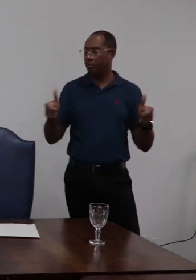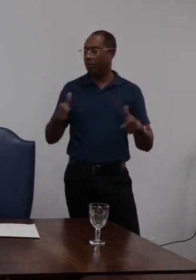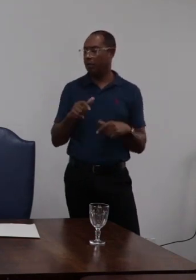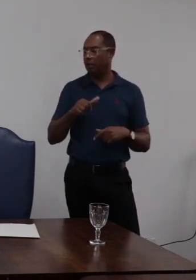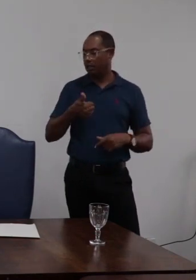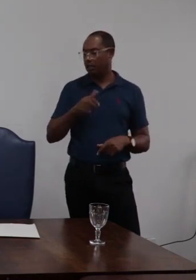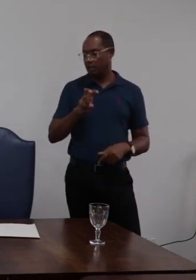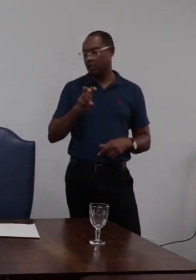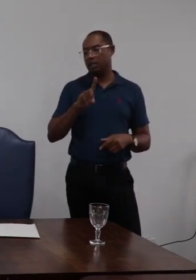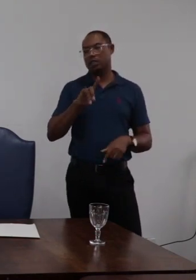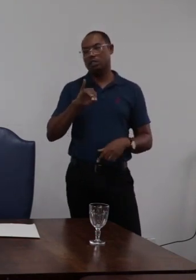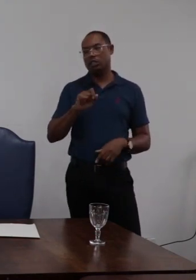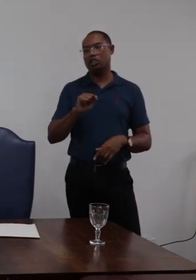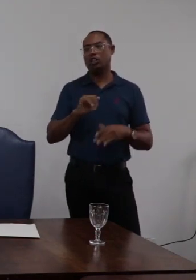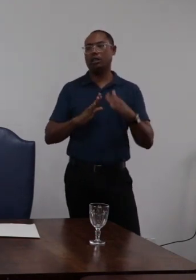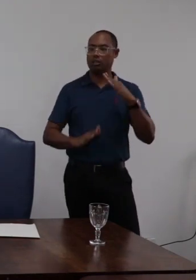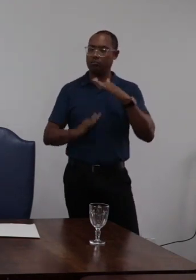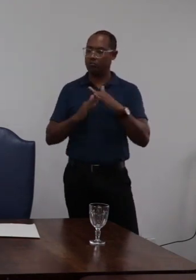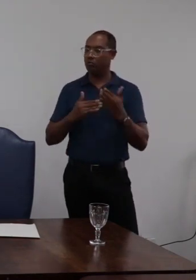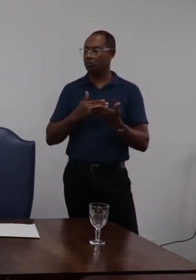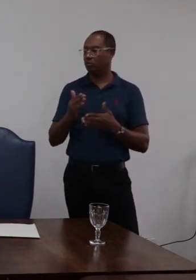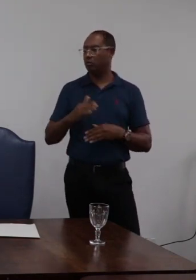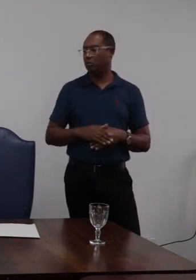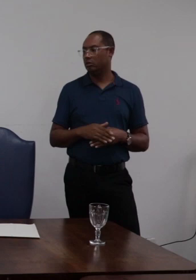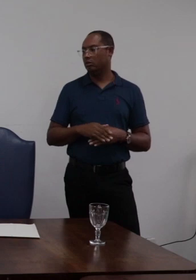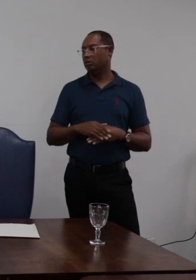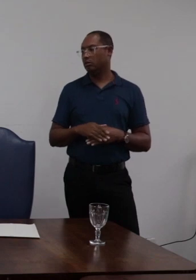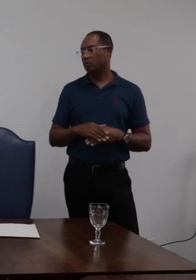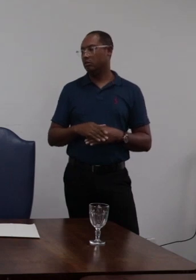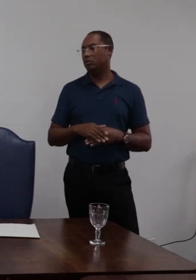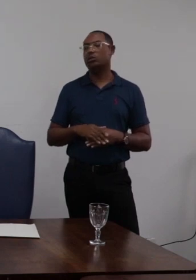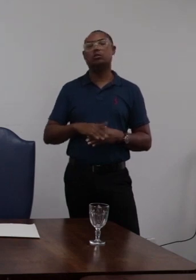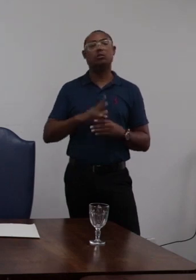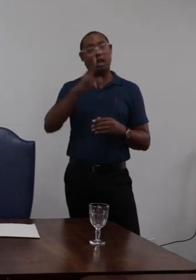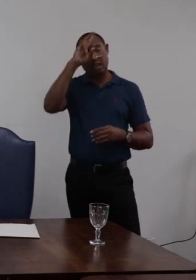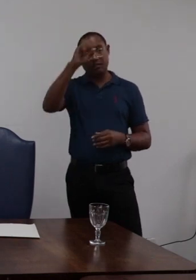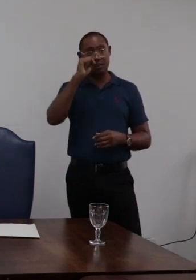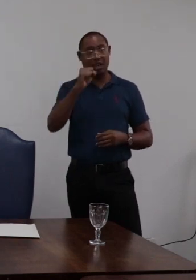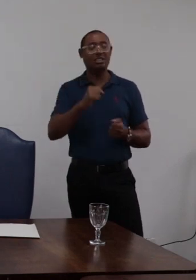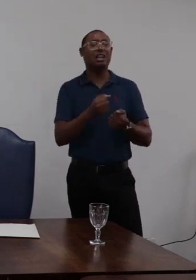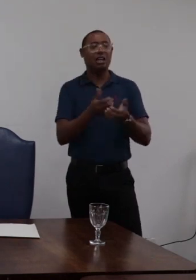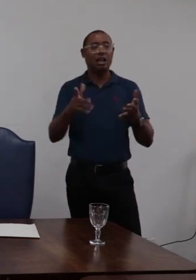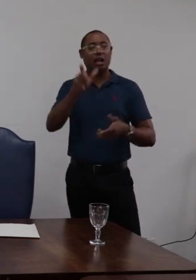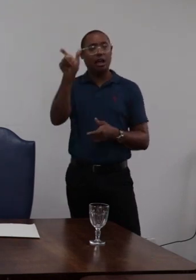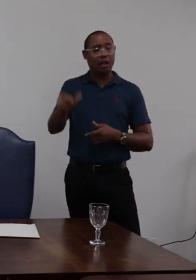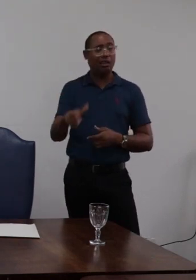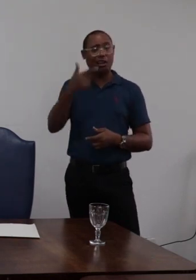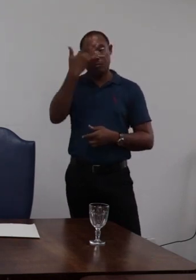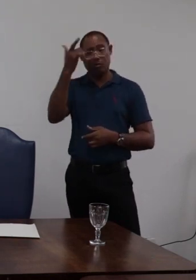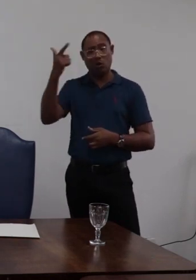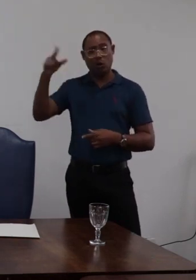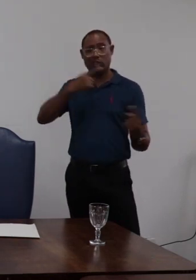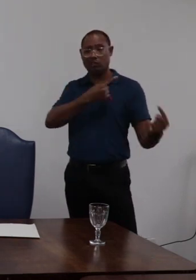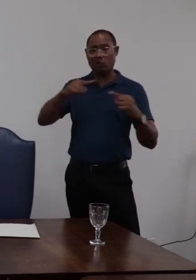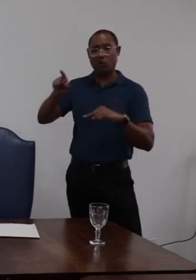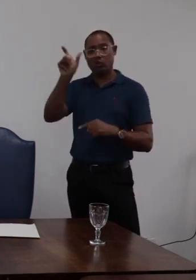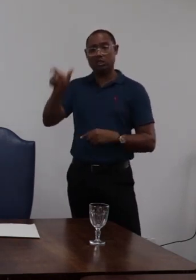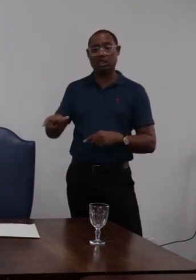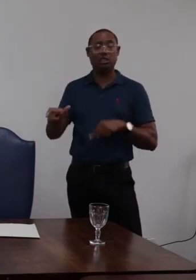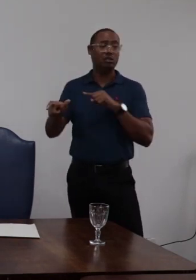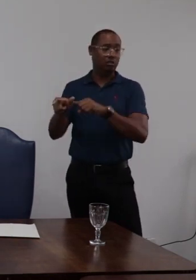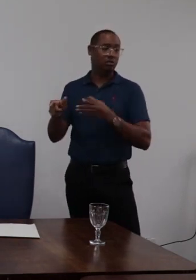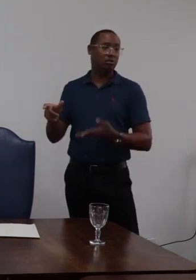para 15 dias tendo em vista a gravidade da situação a exposição a que foi submetida a